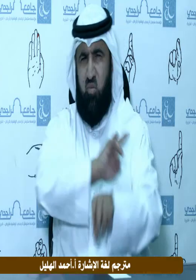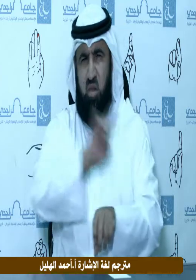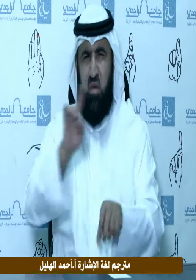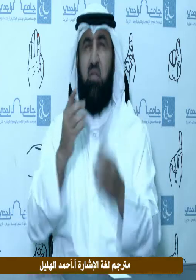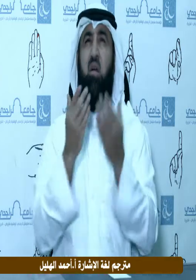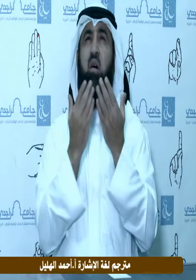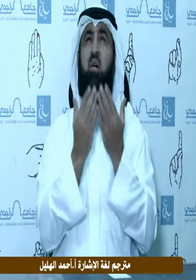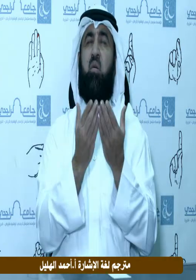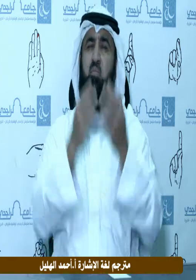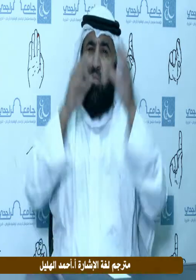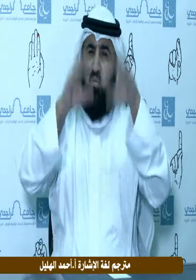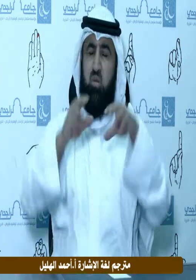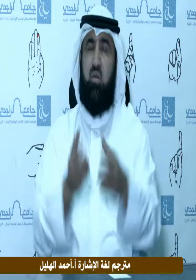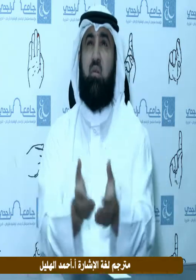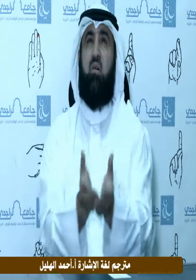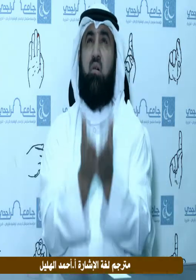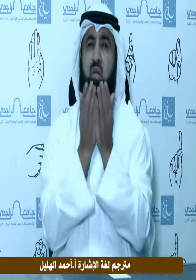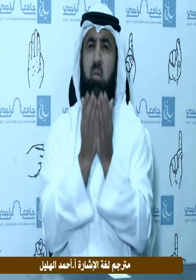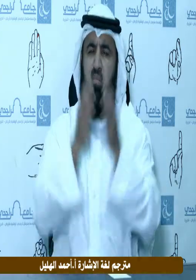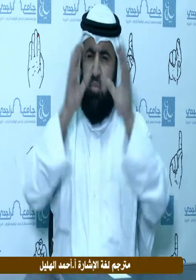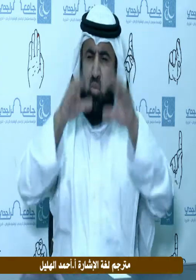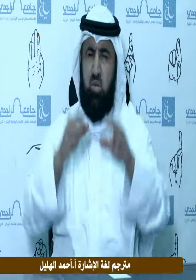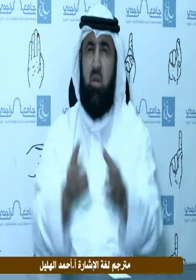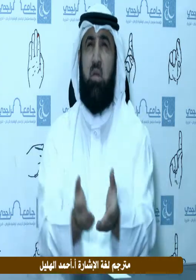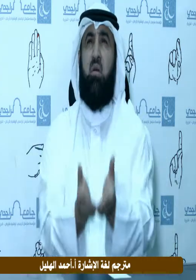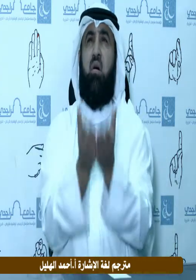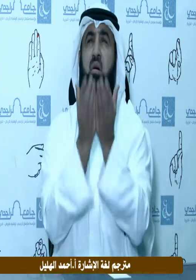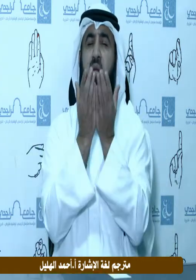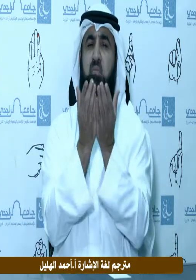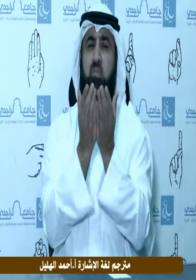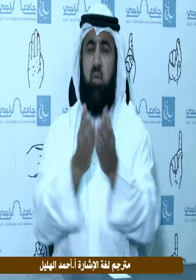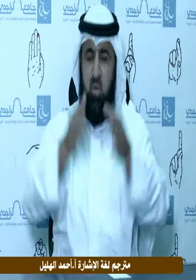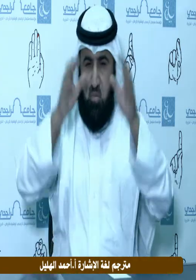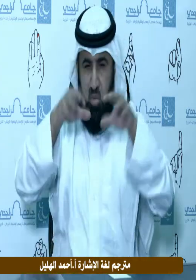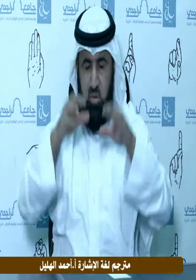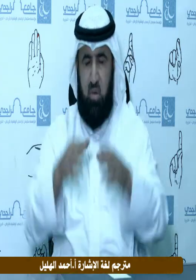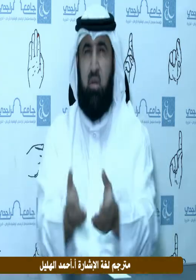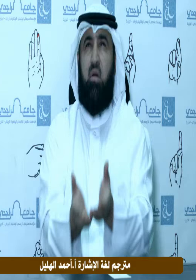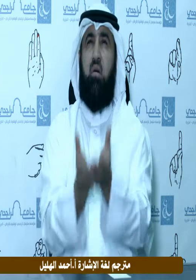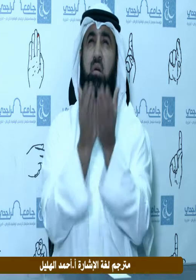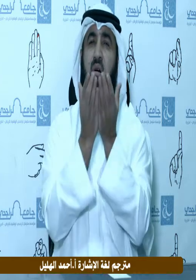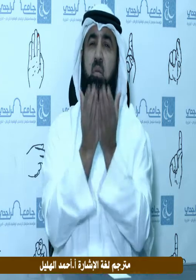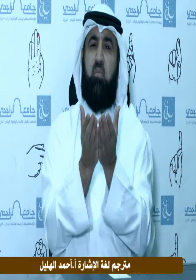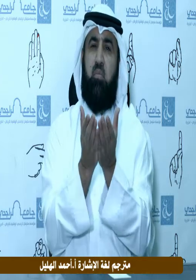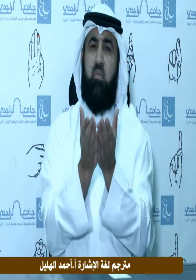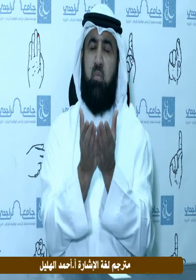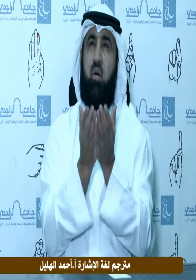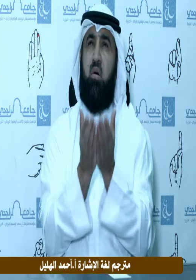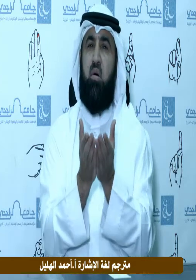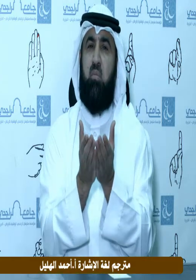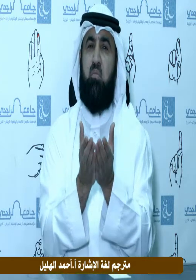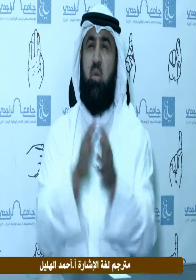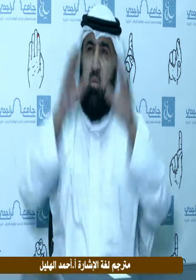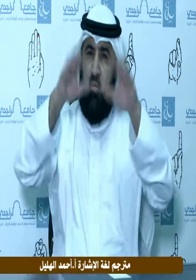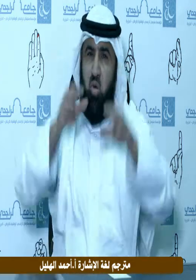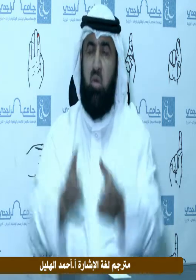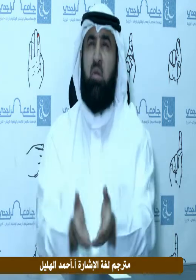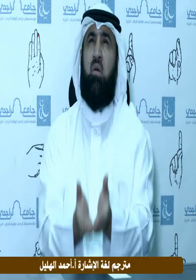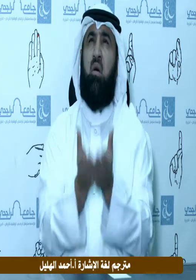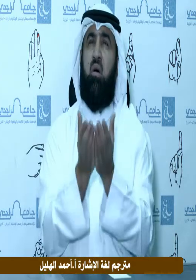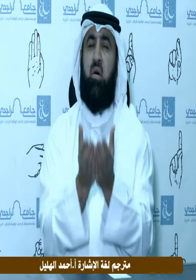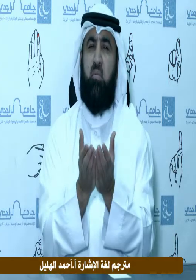القانطي اللهم اغثنا اللهم اغثنا اللهم اغثنا